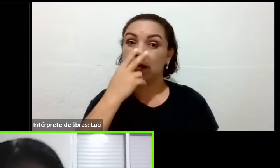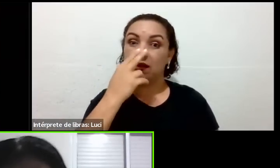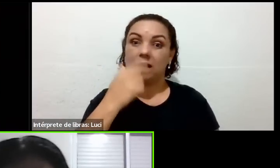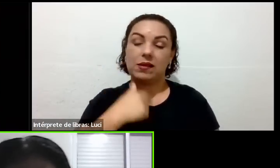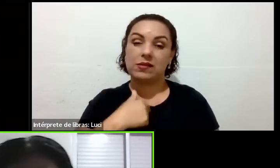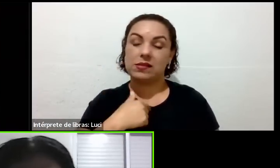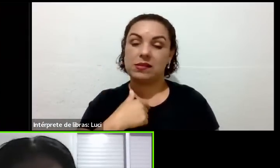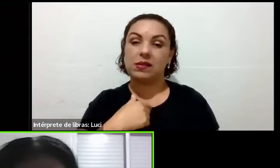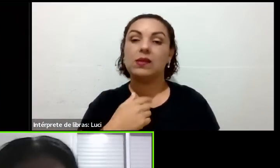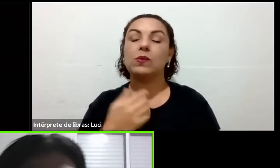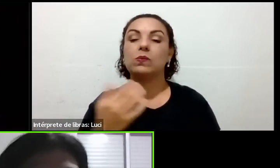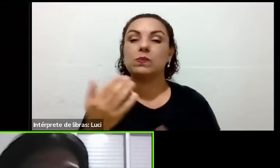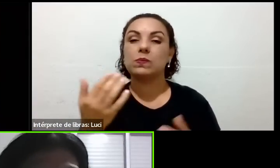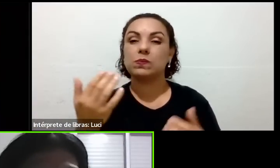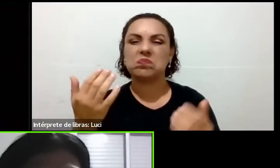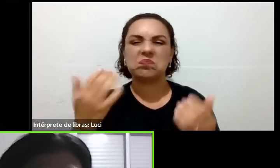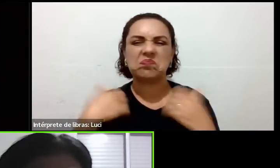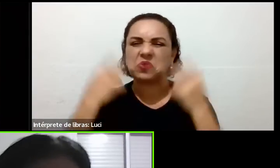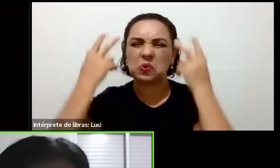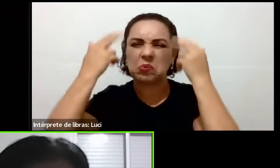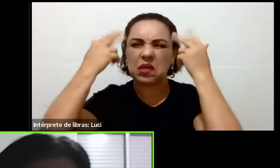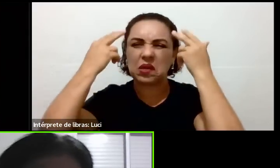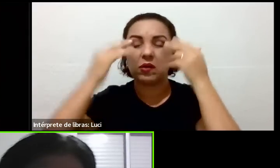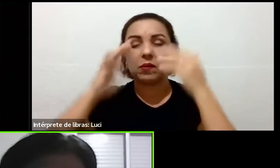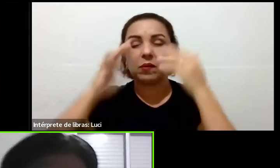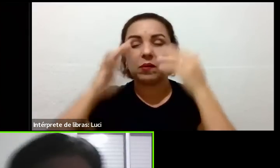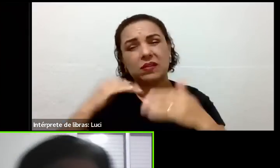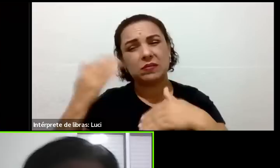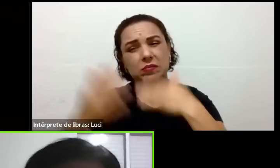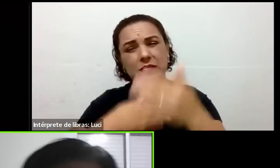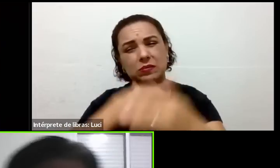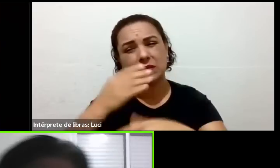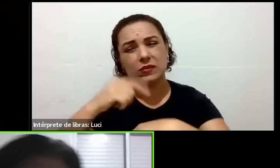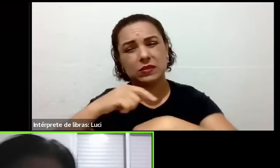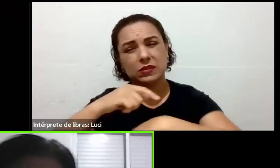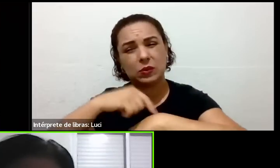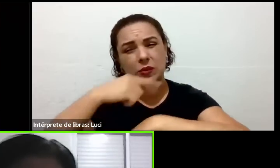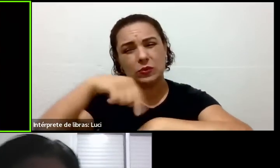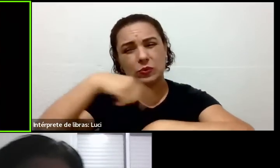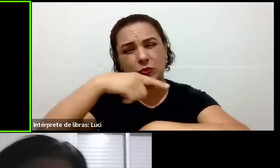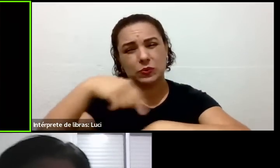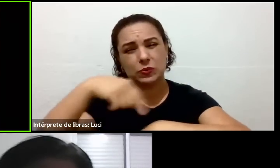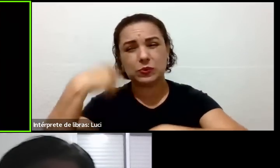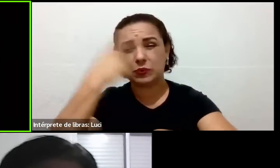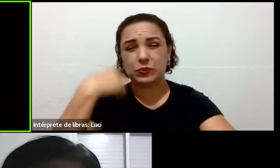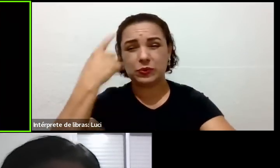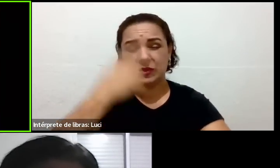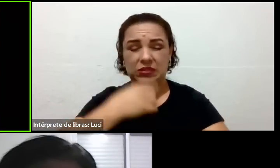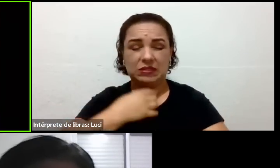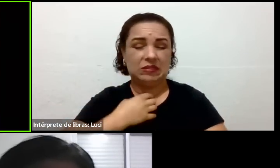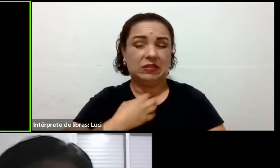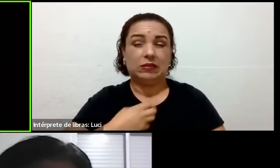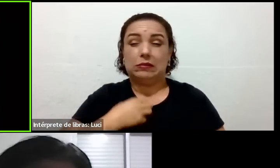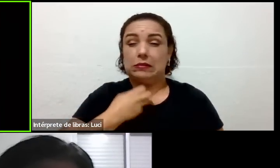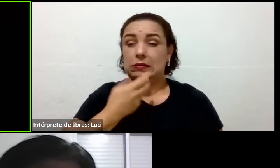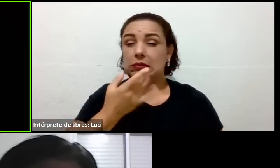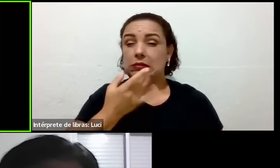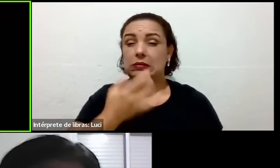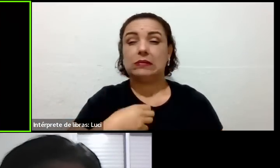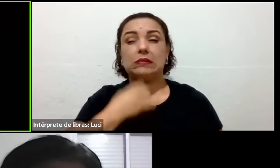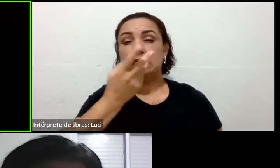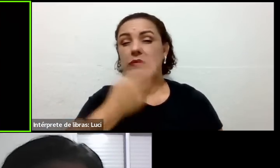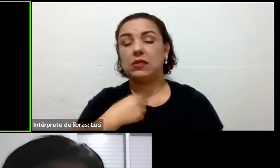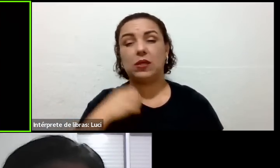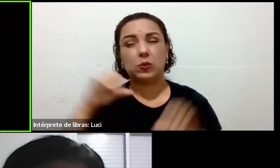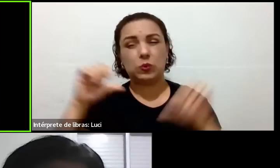tarde, aí começa a vir, a ver. Ivani, Ivani, foi. É,